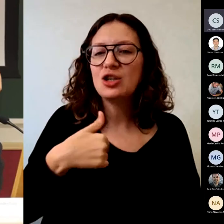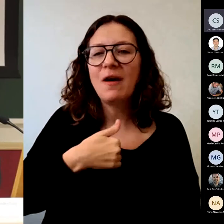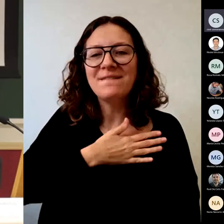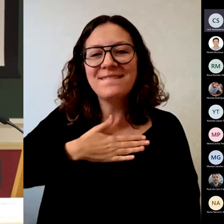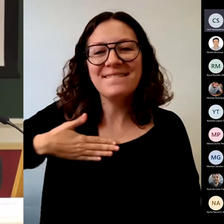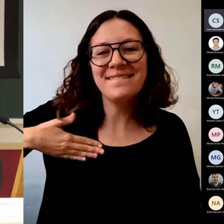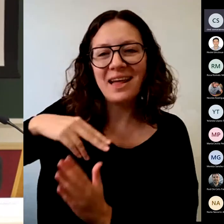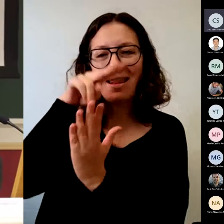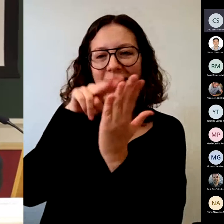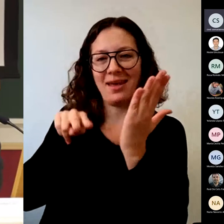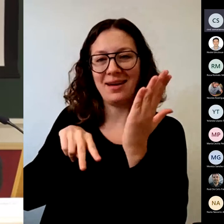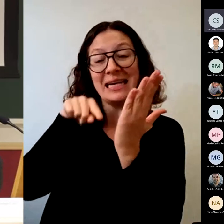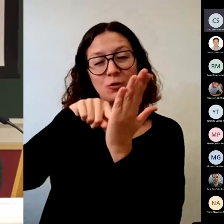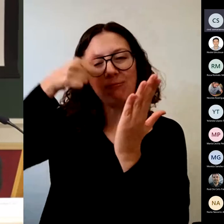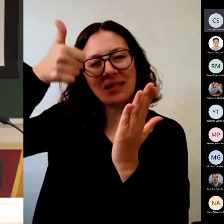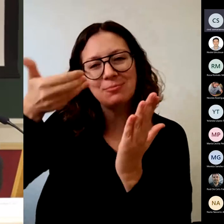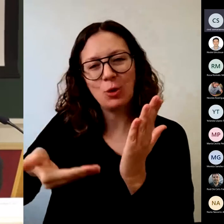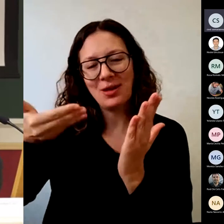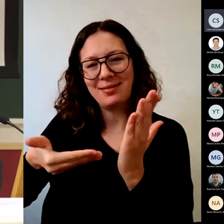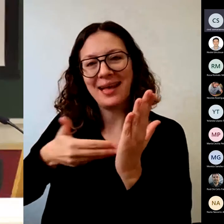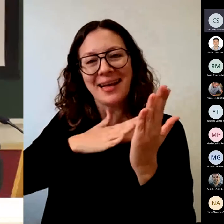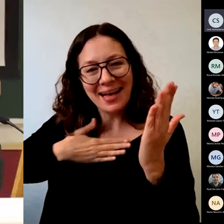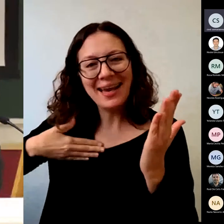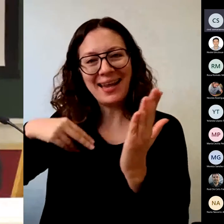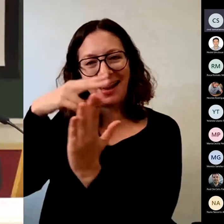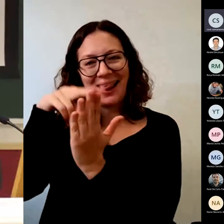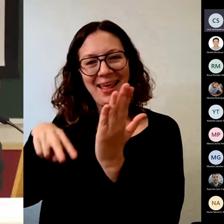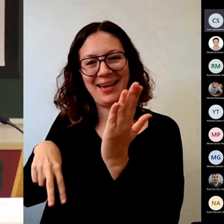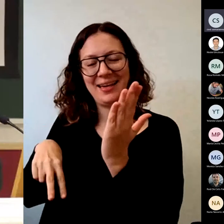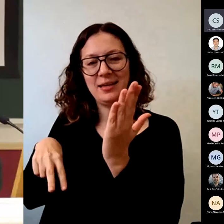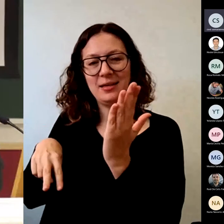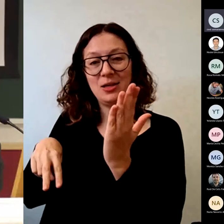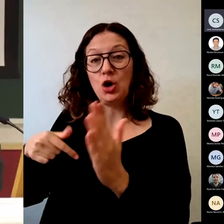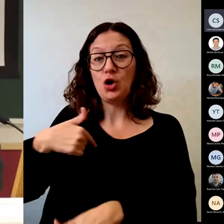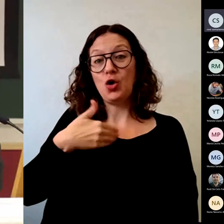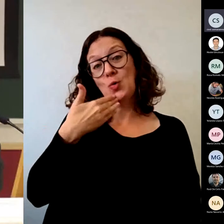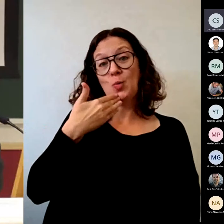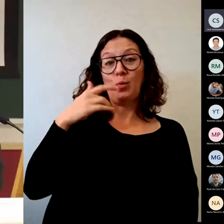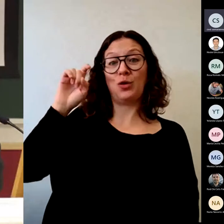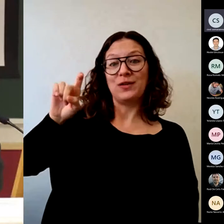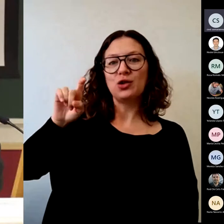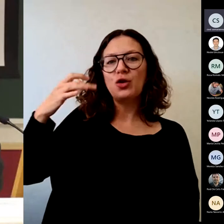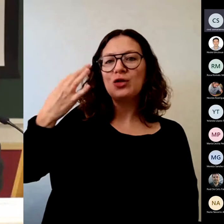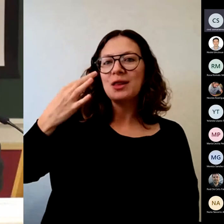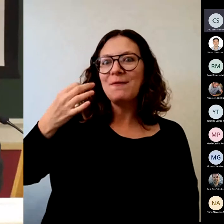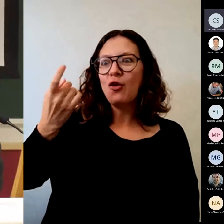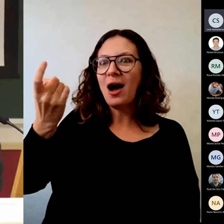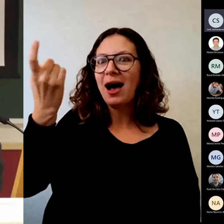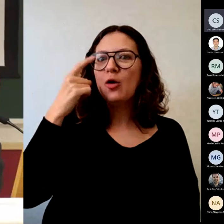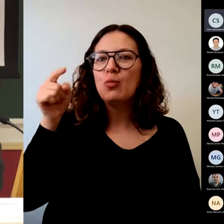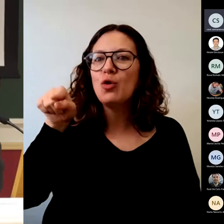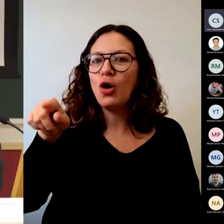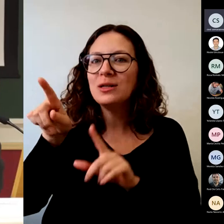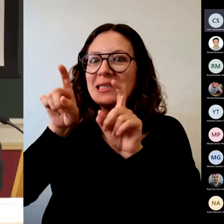Y como profesor tenemos que enseñar a nuestros alumnos a querer leer, no a leer.